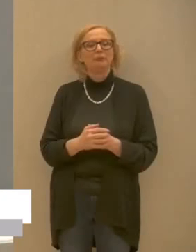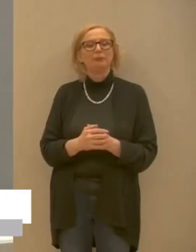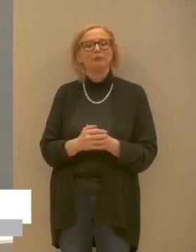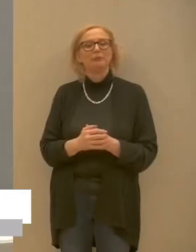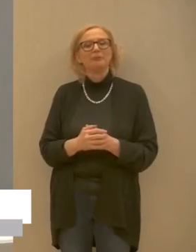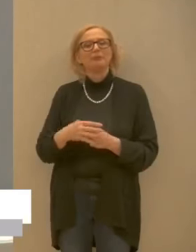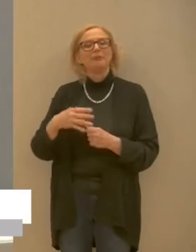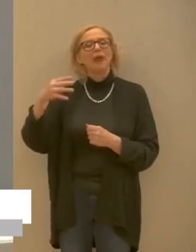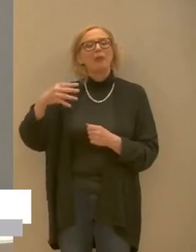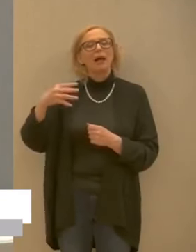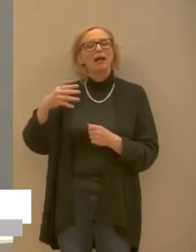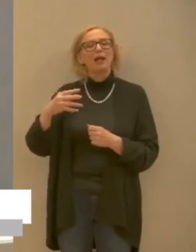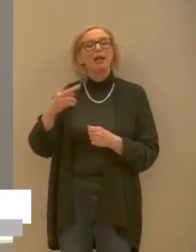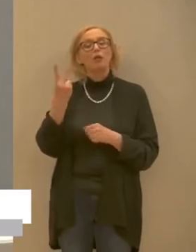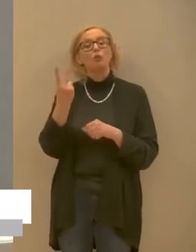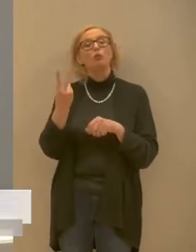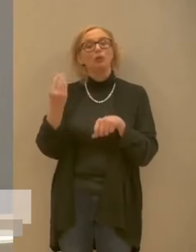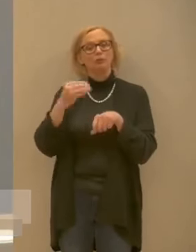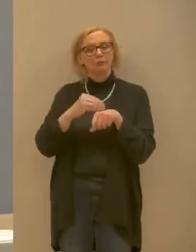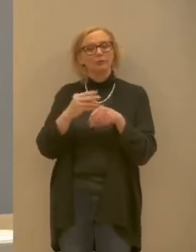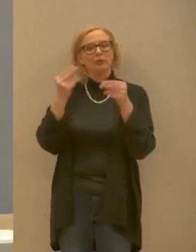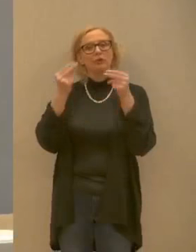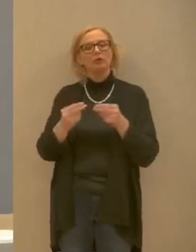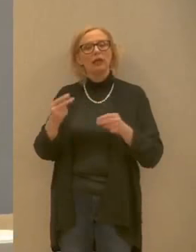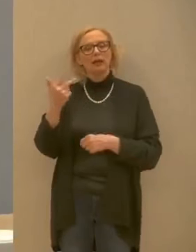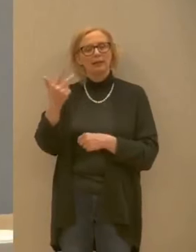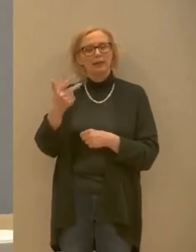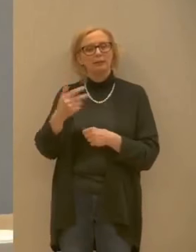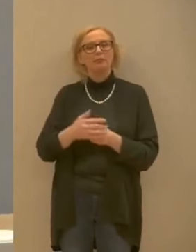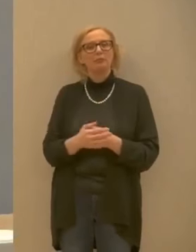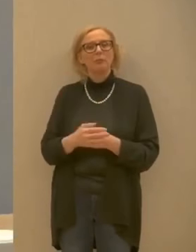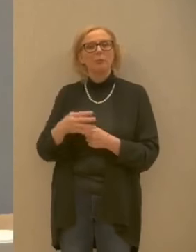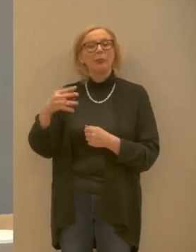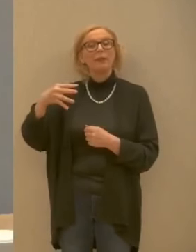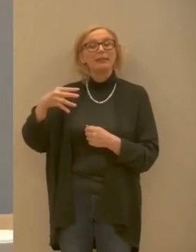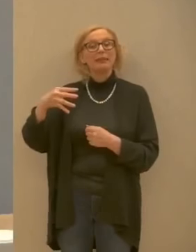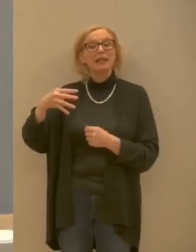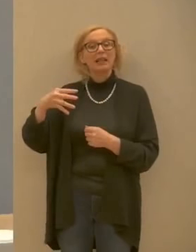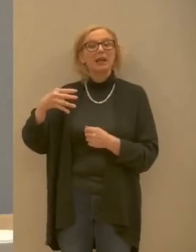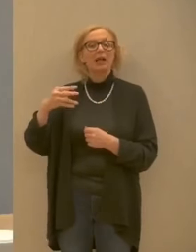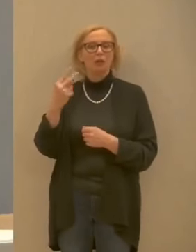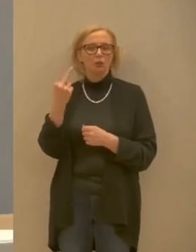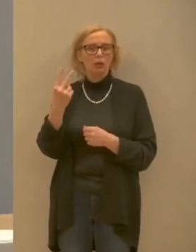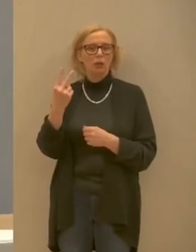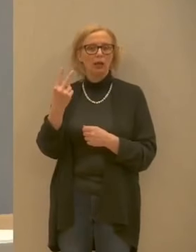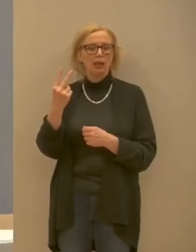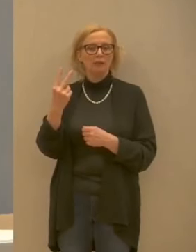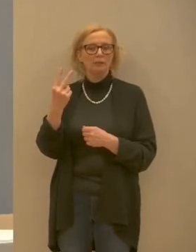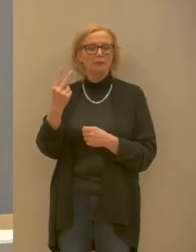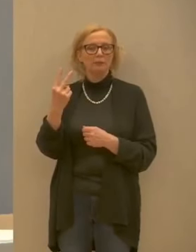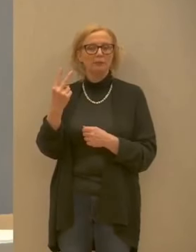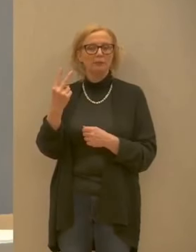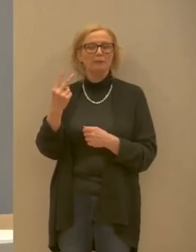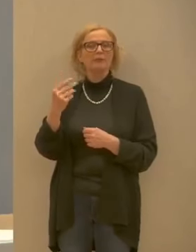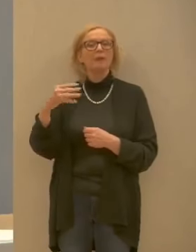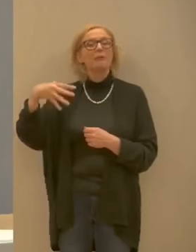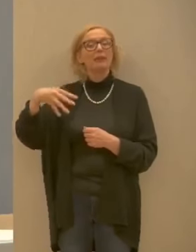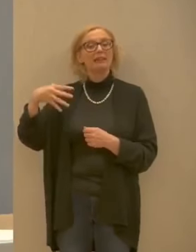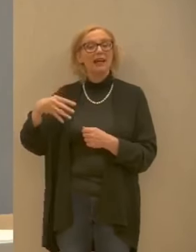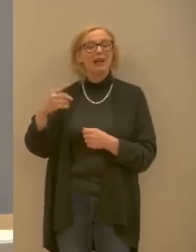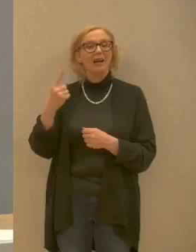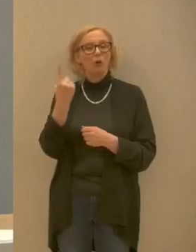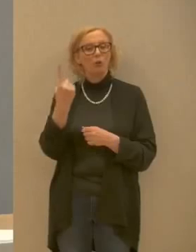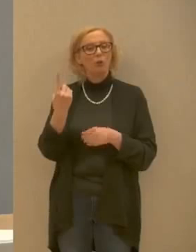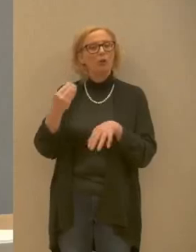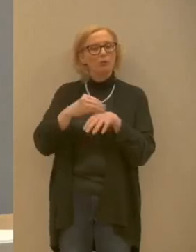Amalè abbiamo due casi in più per un totale di 3 Mazzin 2 Mezzana 1 in